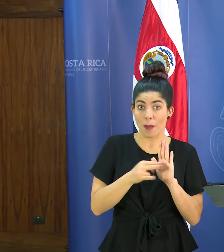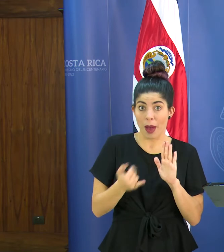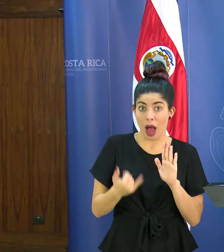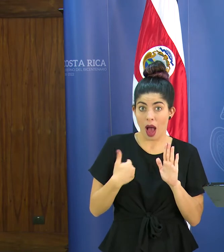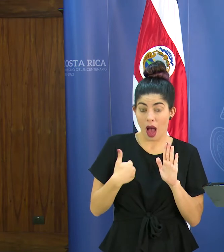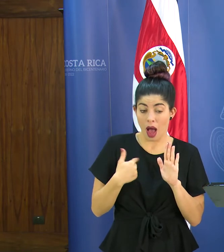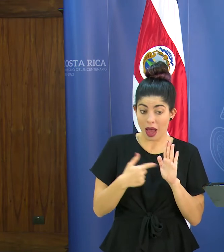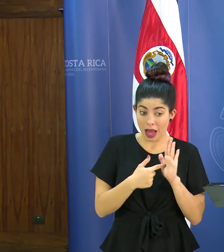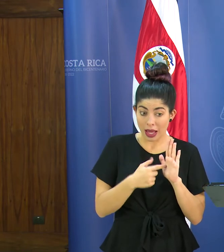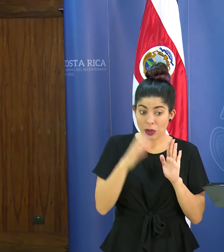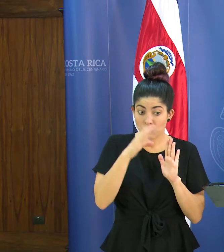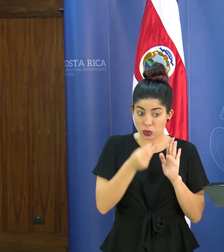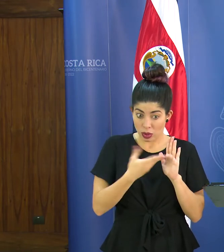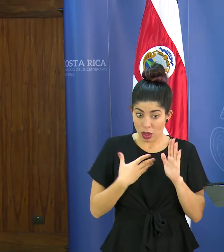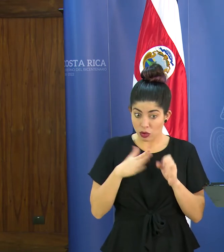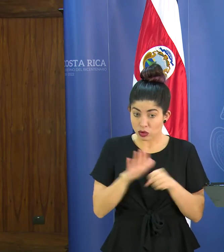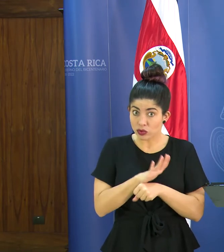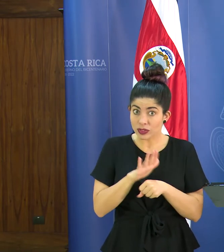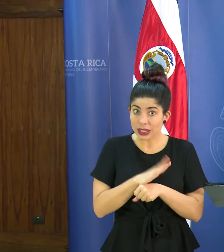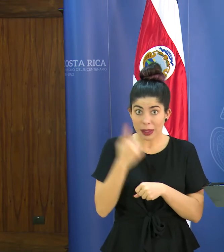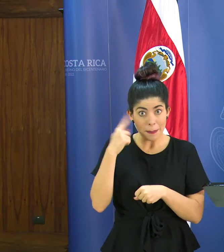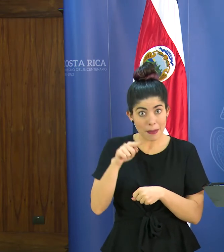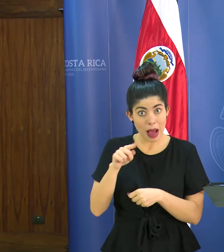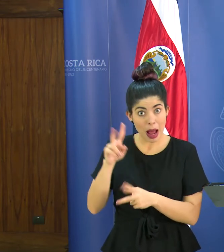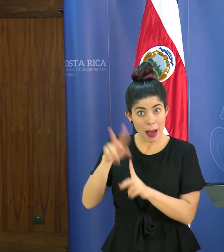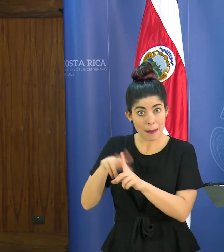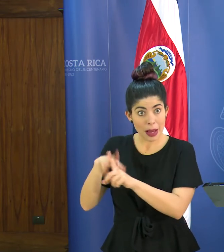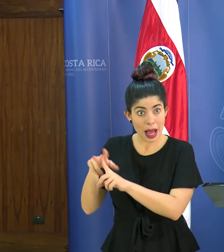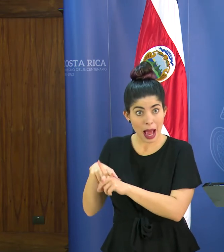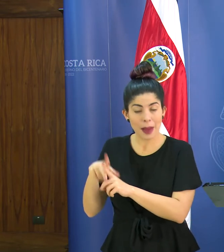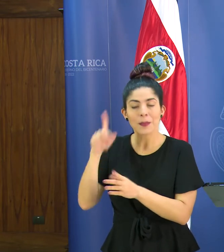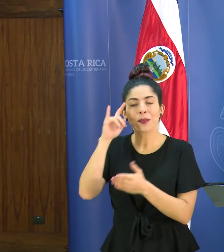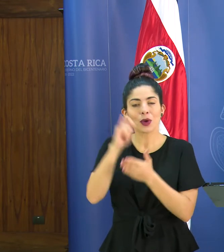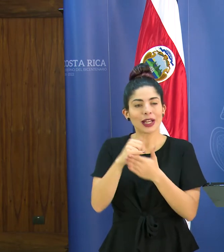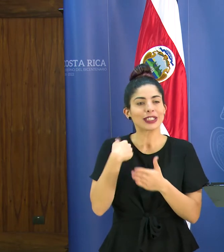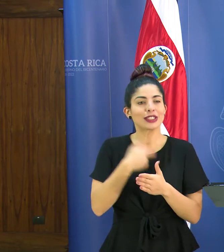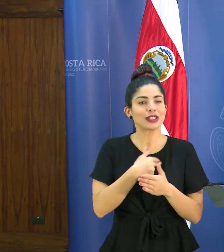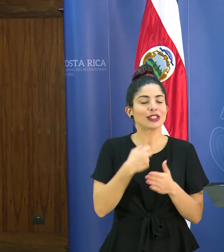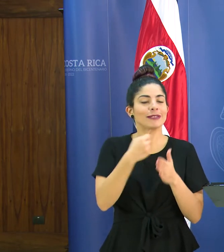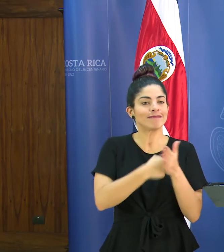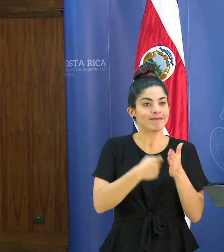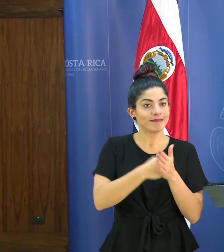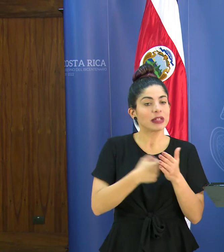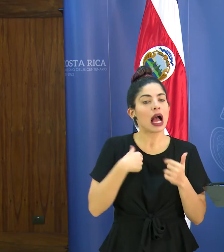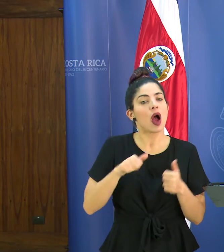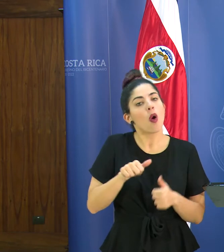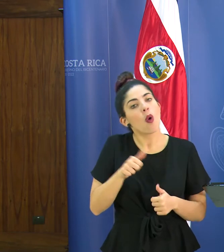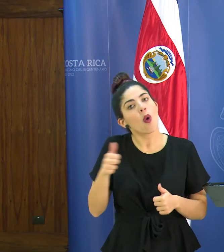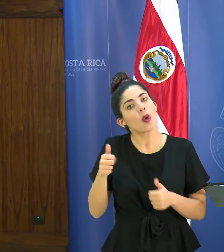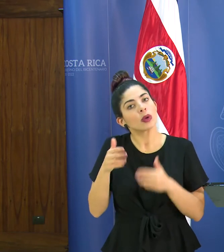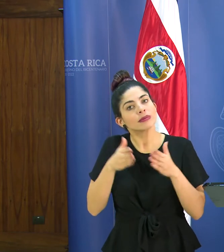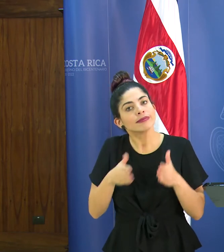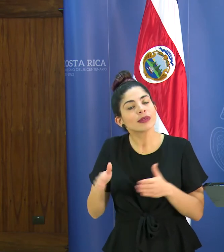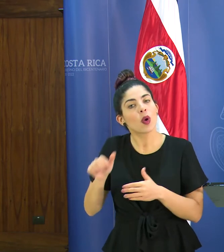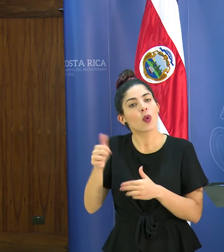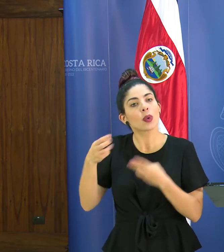hoy sea suficiente no obstante y por eso lo hemos venido insistiendo también estamos tomando otras previsiones de otros mecanismos jurídicos